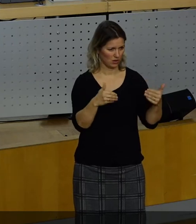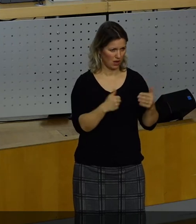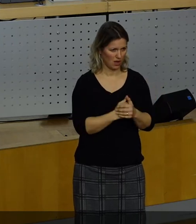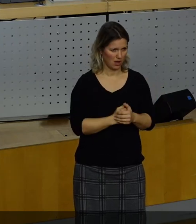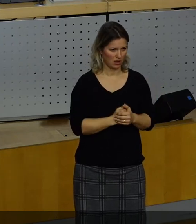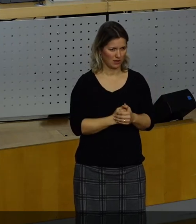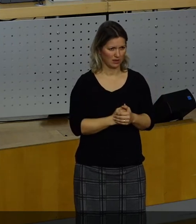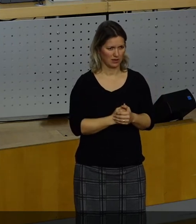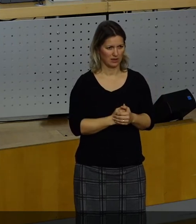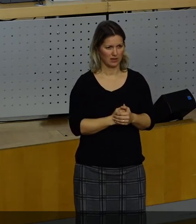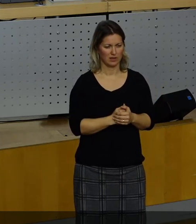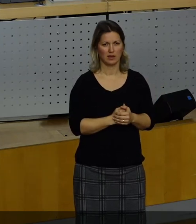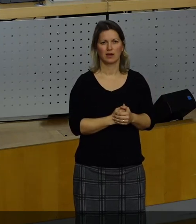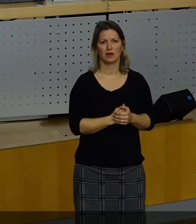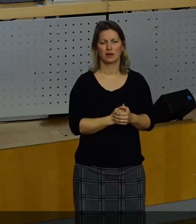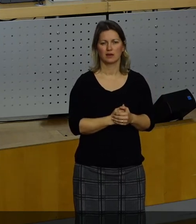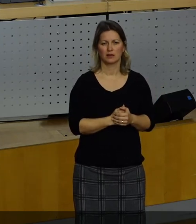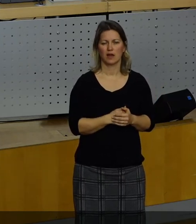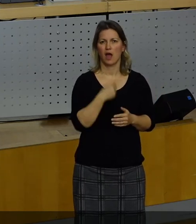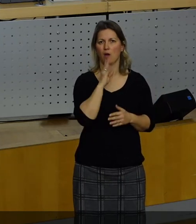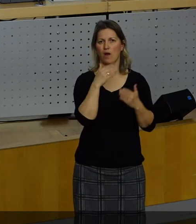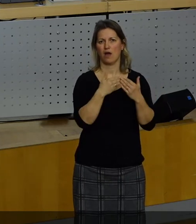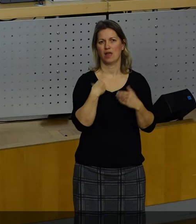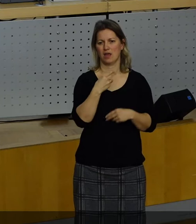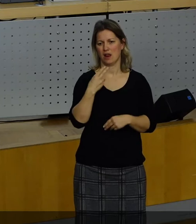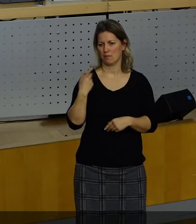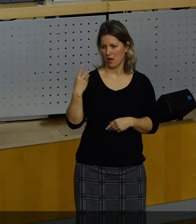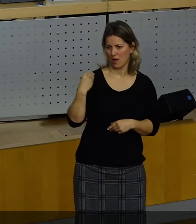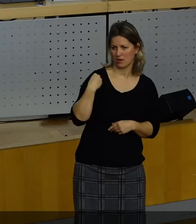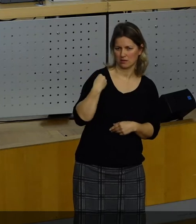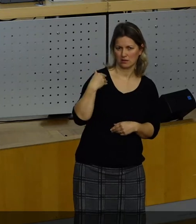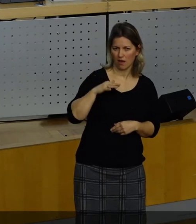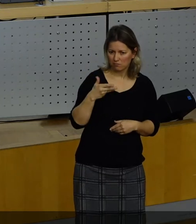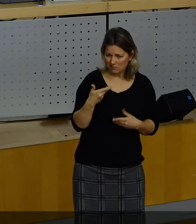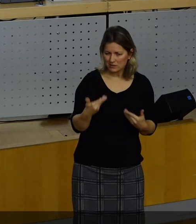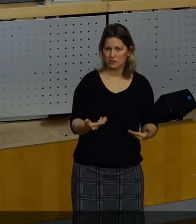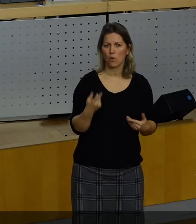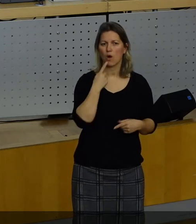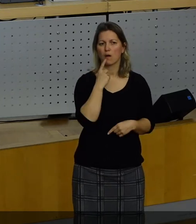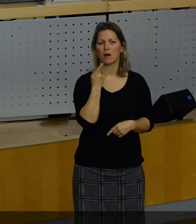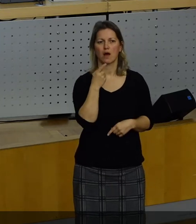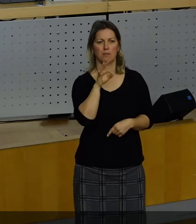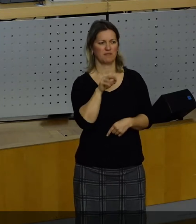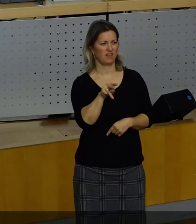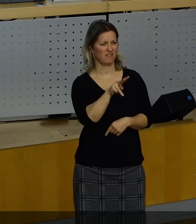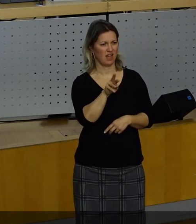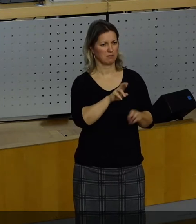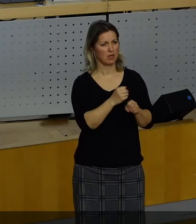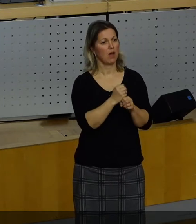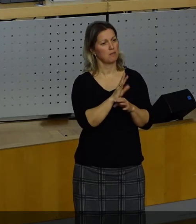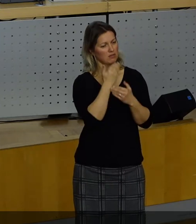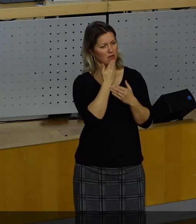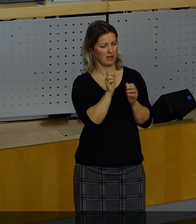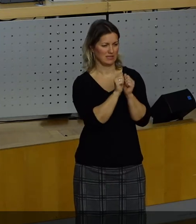Herrn Hilbert erfahren und von den zuständigen Organen. Aber immerhin, Zeitung gibt es.